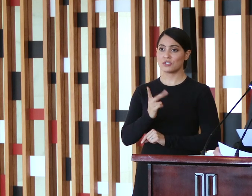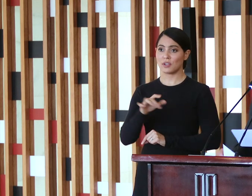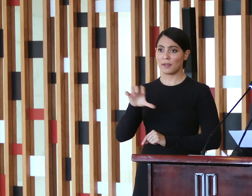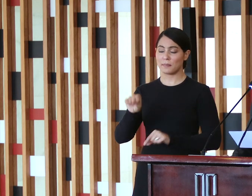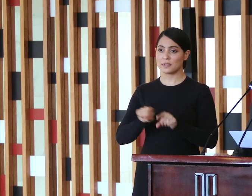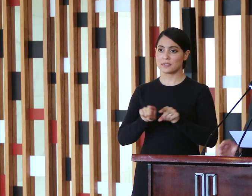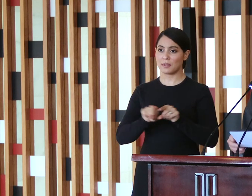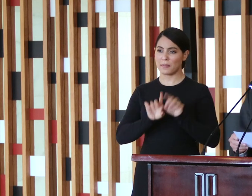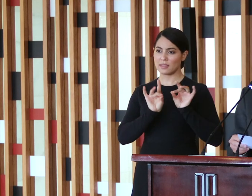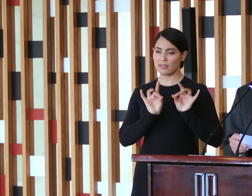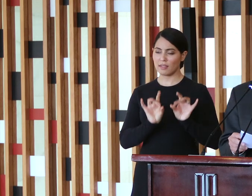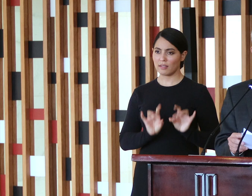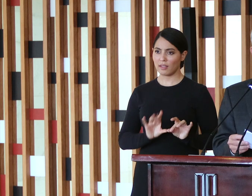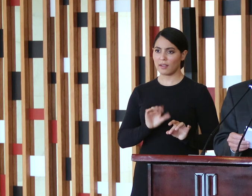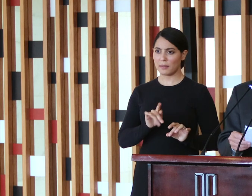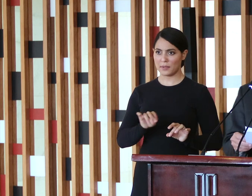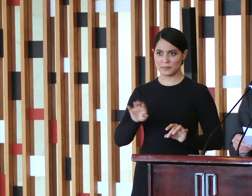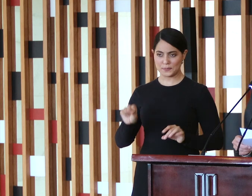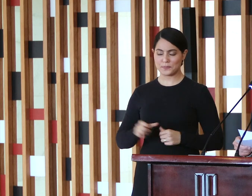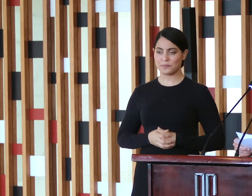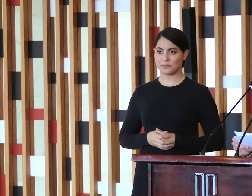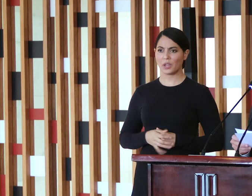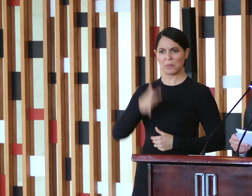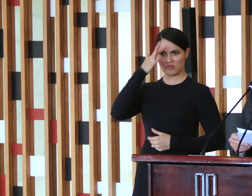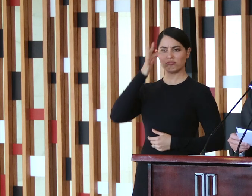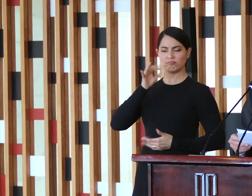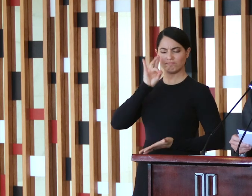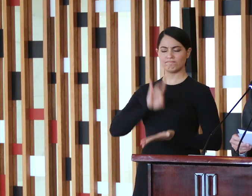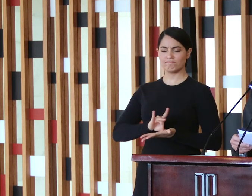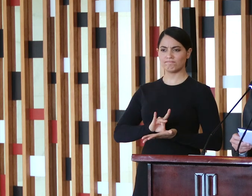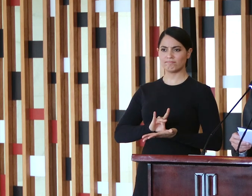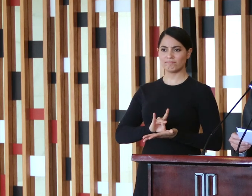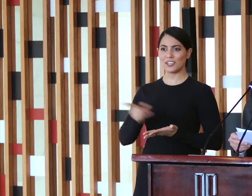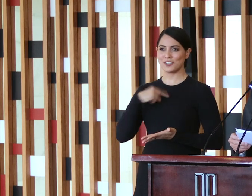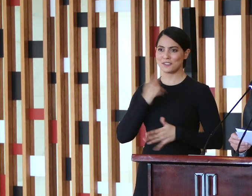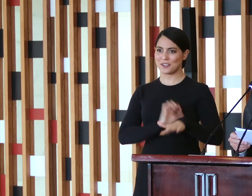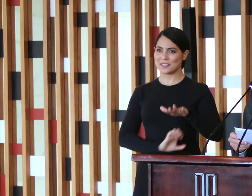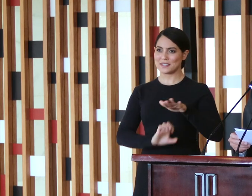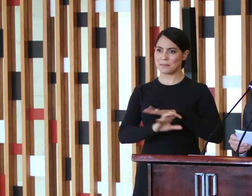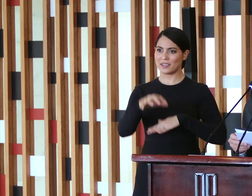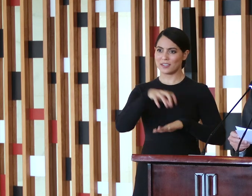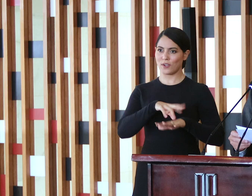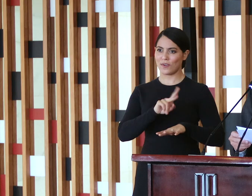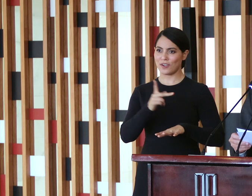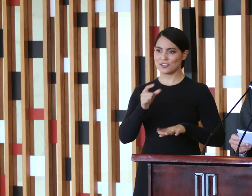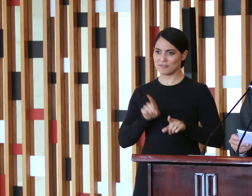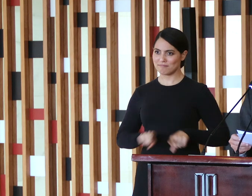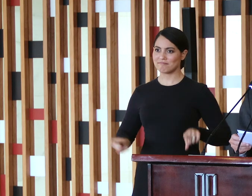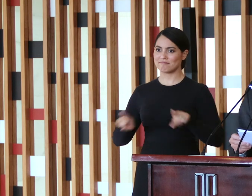acabados. Estou convicto de que a parceria firmada hoje contribuirá